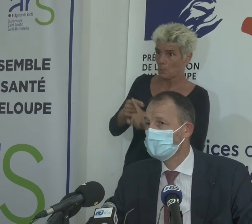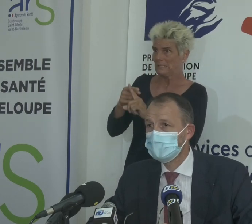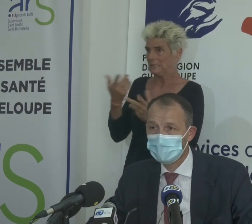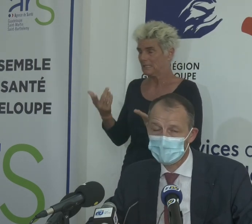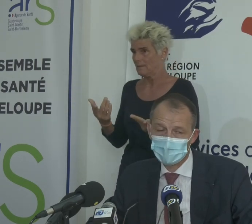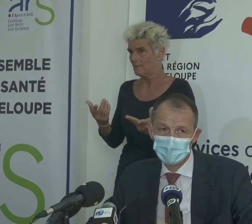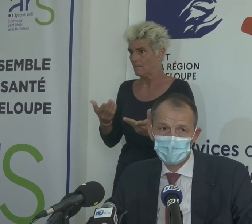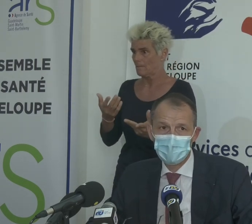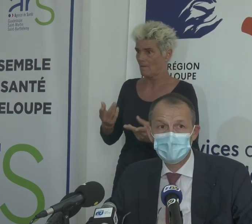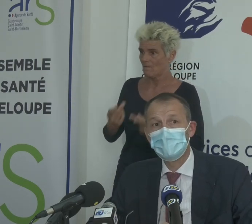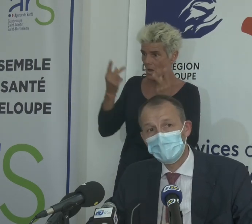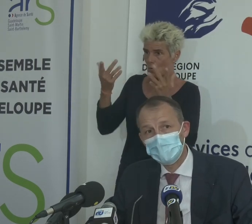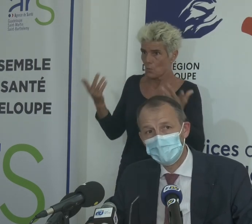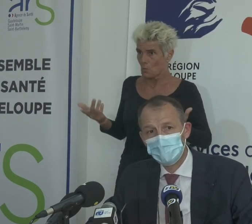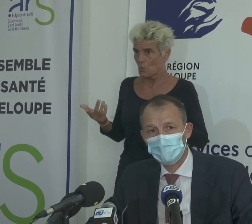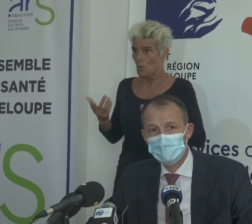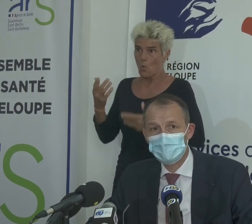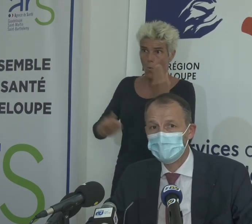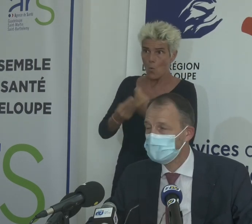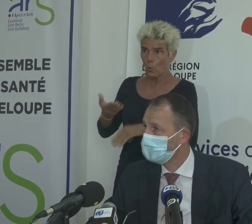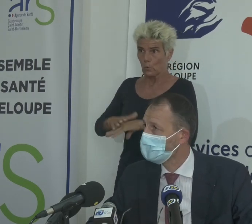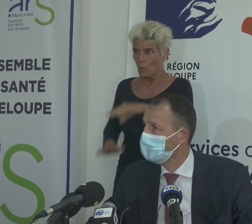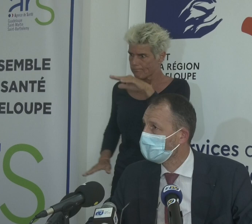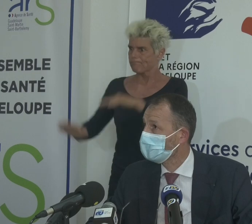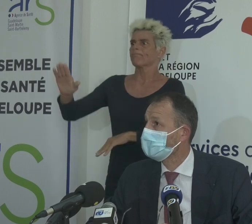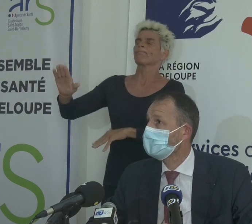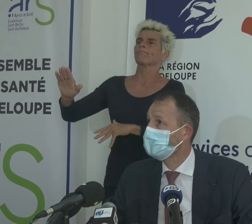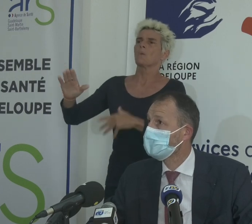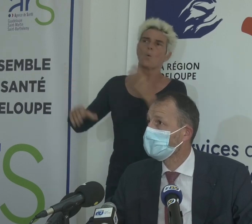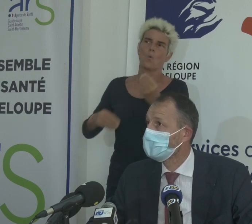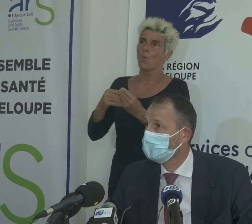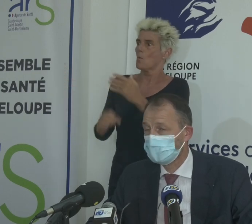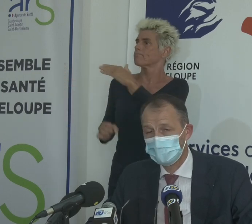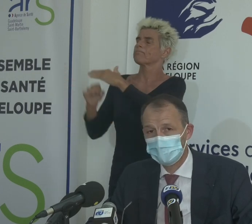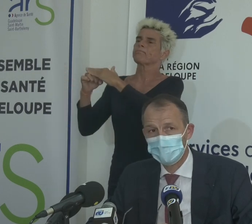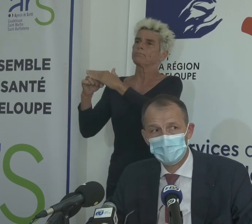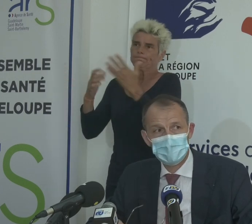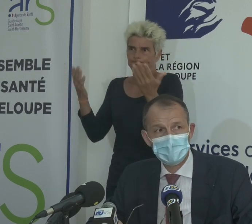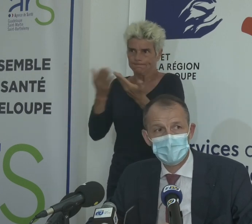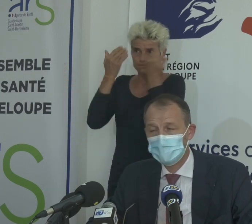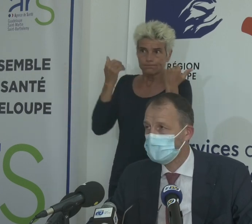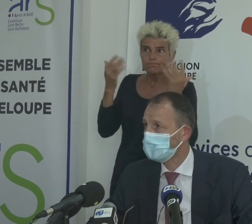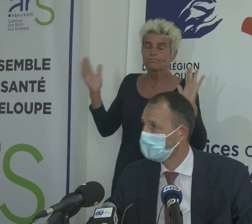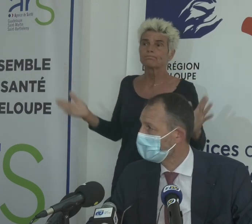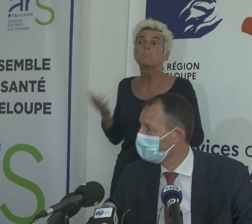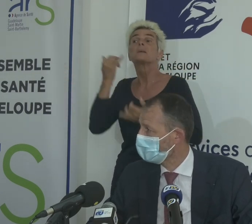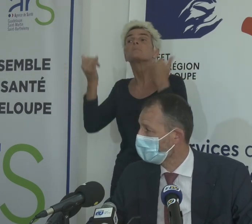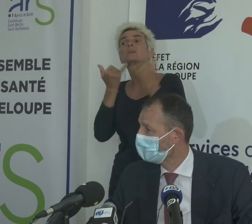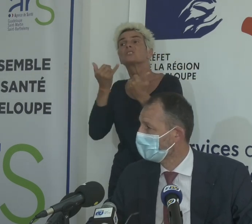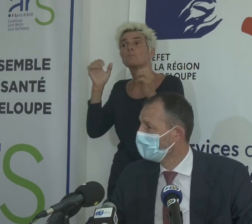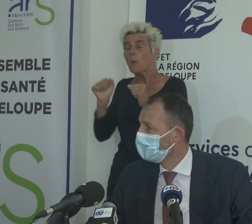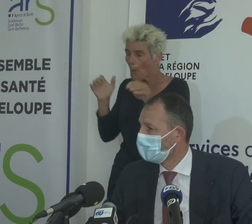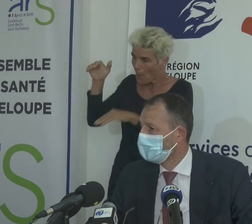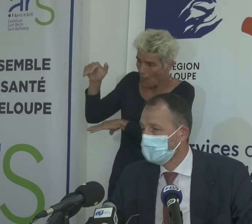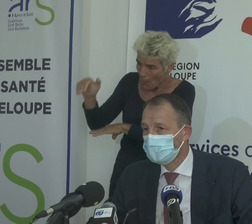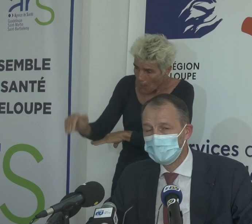soit ça continue à augmenter et auquel cas, il prendre d'autres décisions, soit c'est le signal que nous sommes arrivés au sommet et que nous pouvons commencer à imaginer la descente.